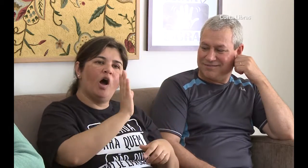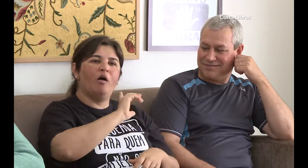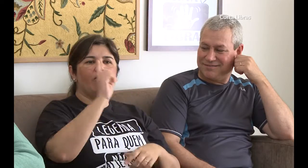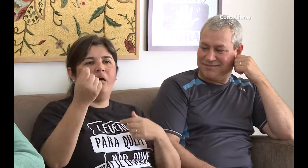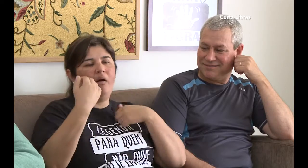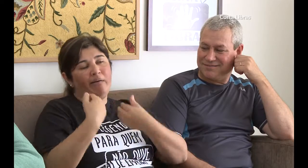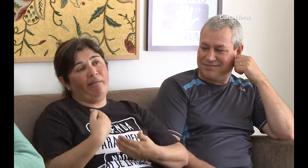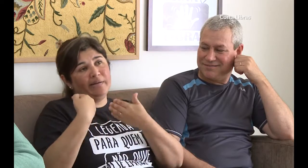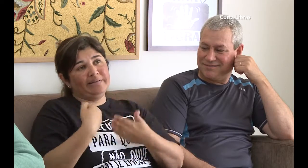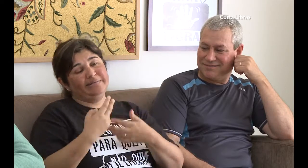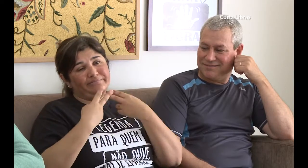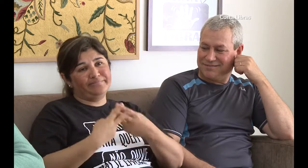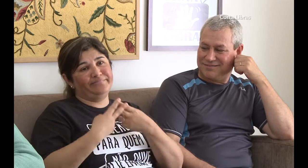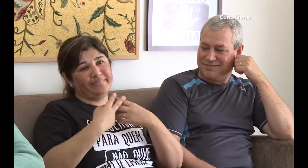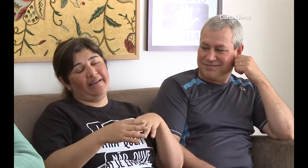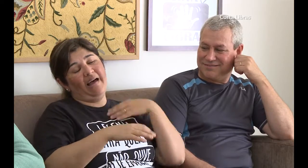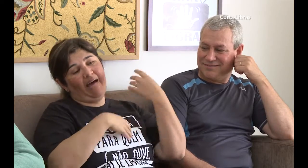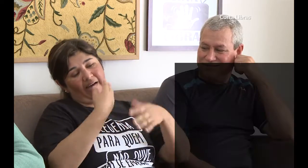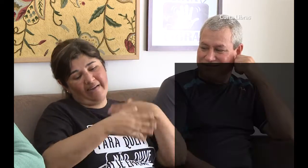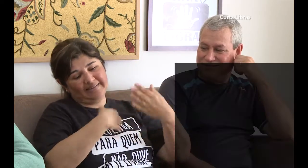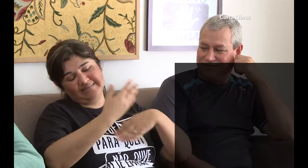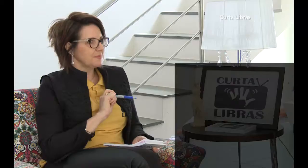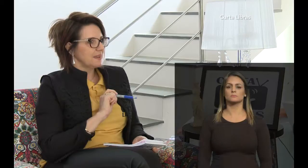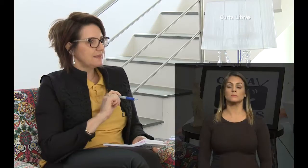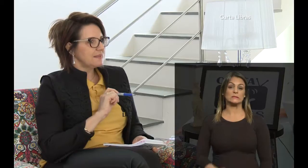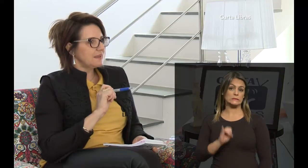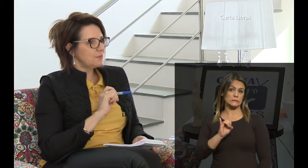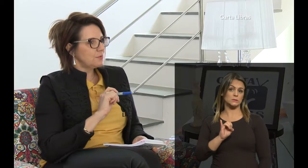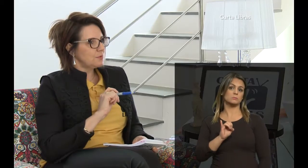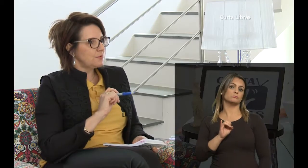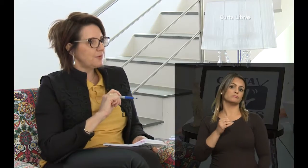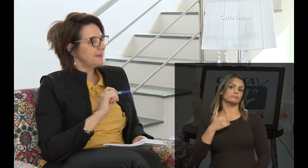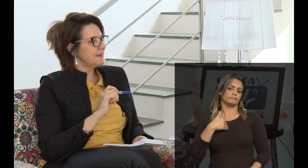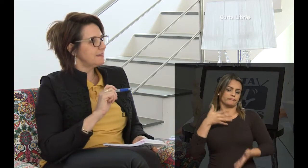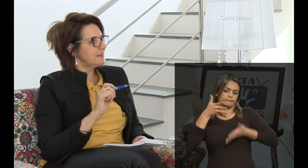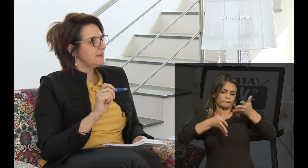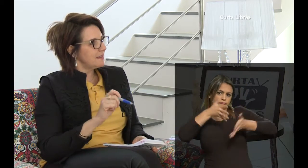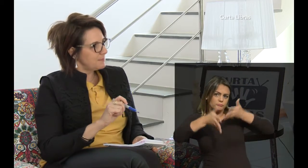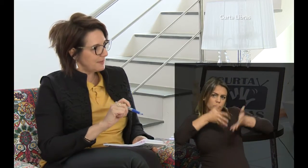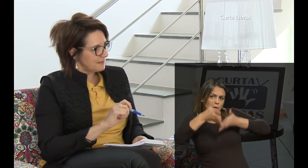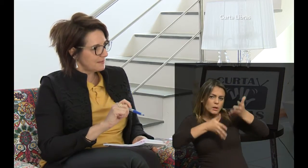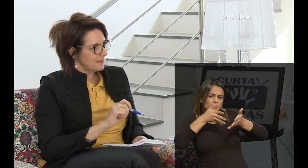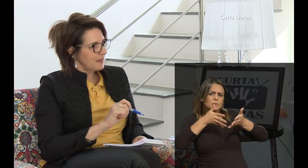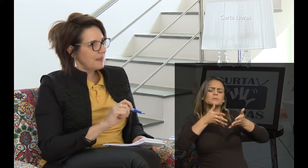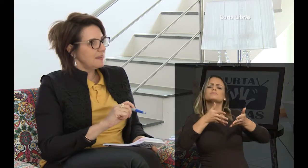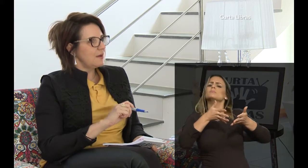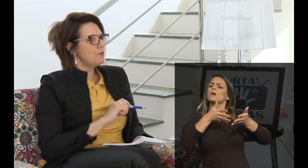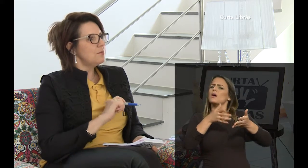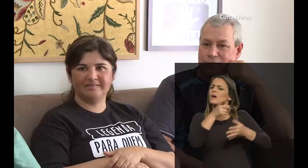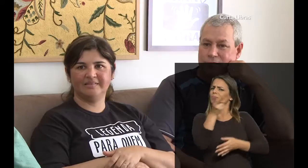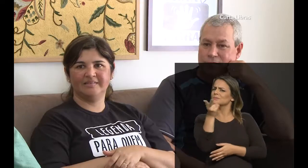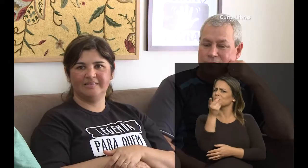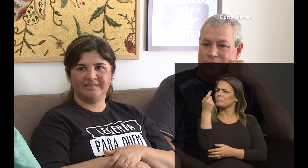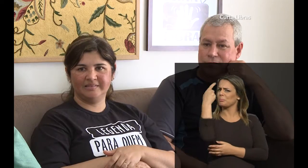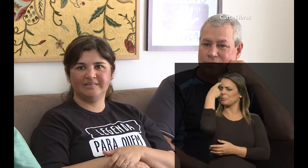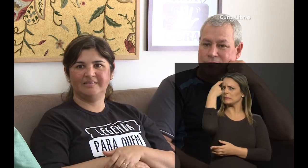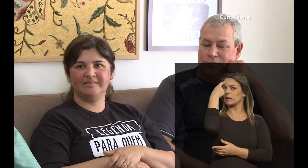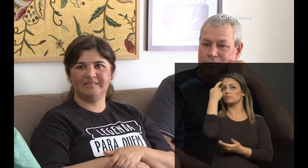Na época ele pesava uns quatro quilos. Sendo falantes em Libras, em algum momento pensaram em se